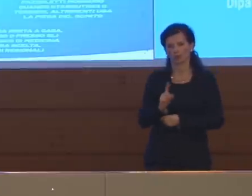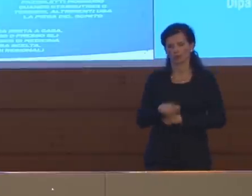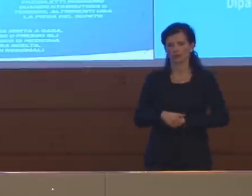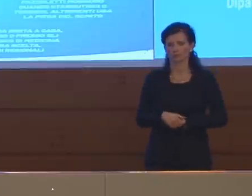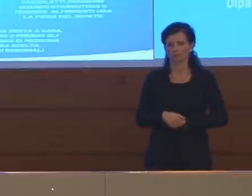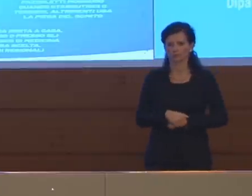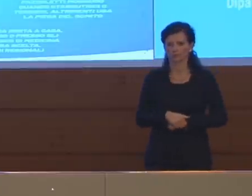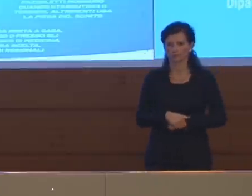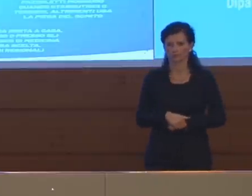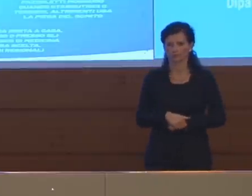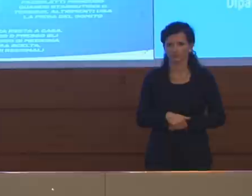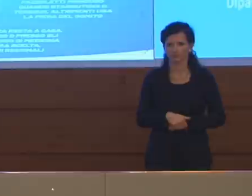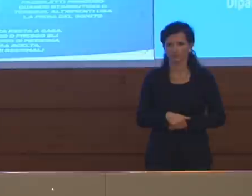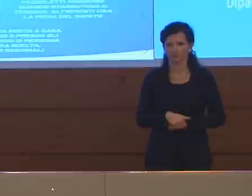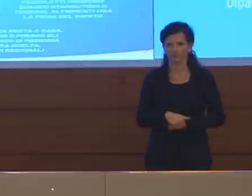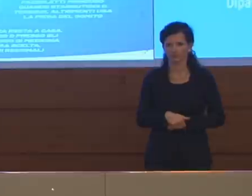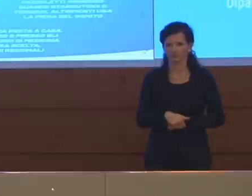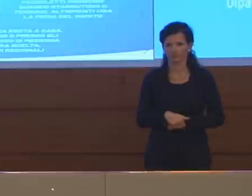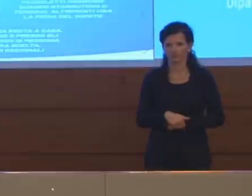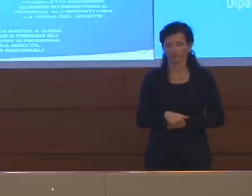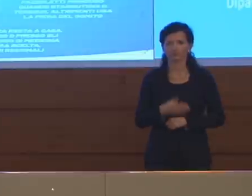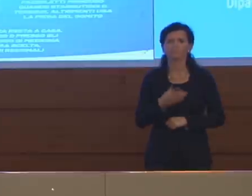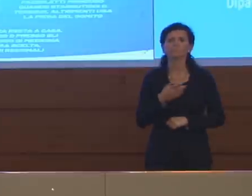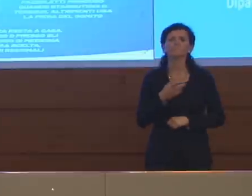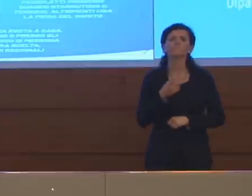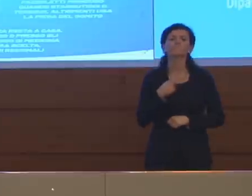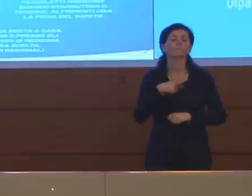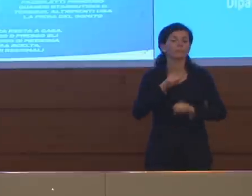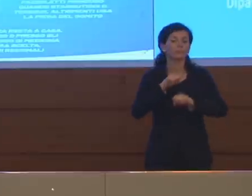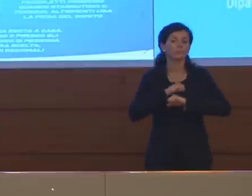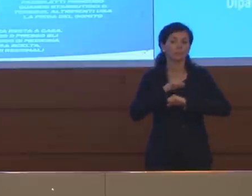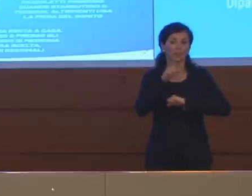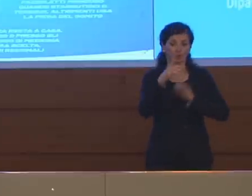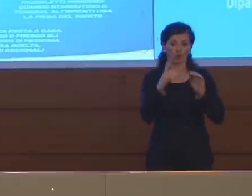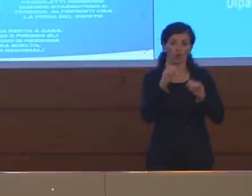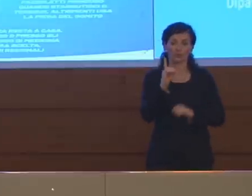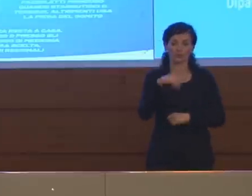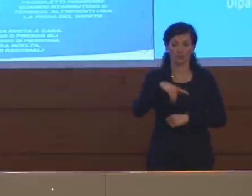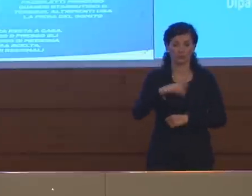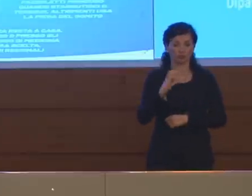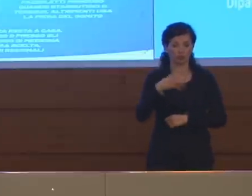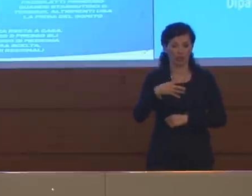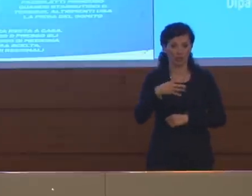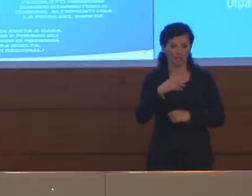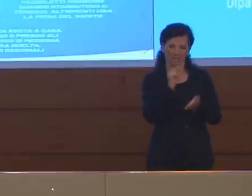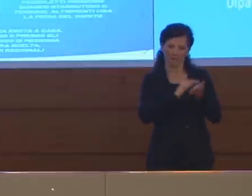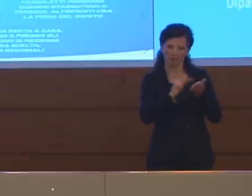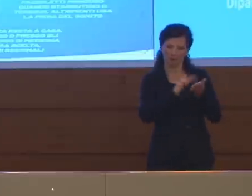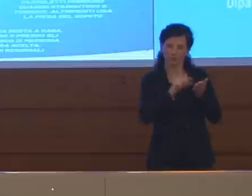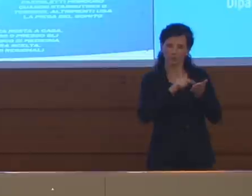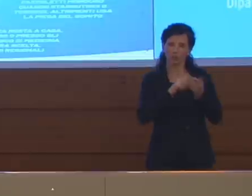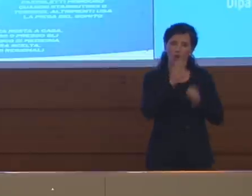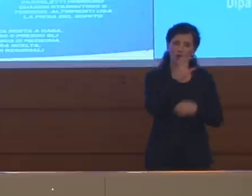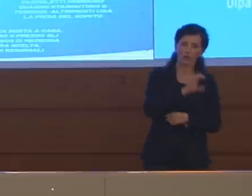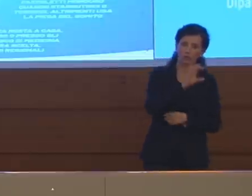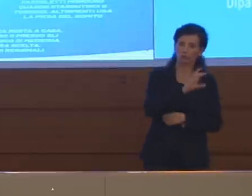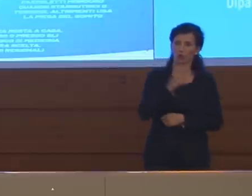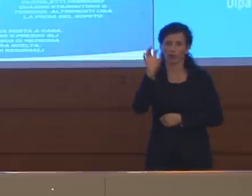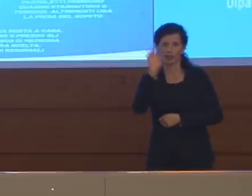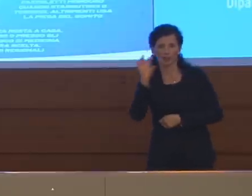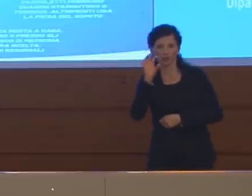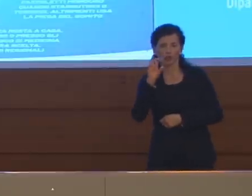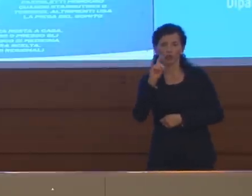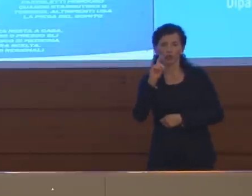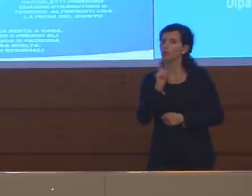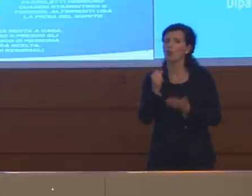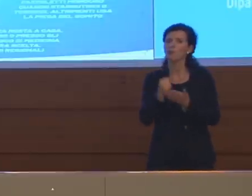Guardi, io penso che lei debba leggerlo anche con l'altro aspetto, che non è consentita la mobilità tra Regioni. E quindi in realtà c